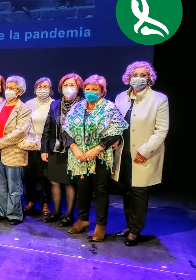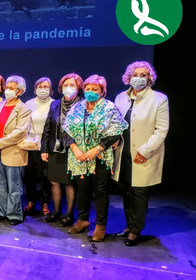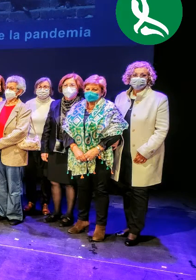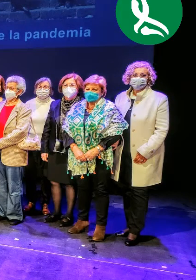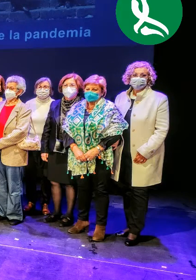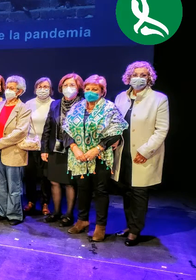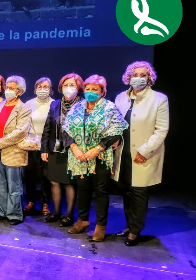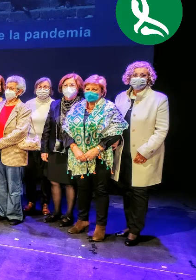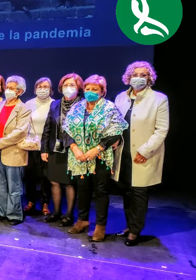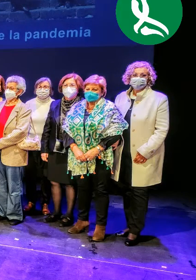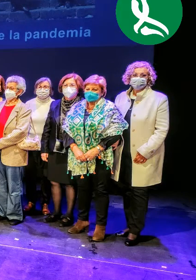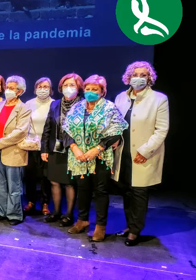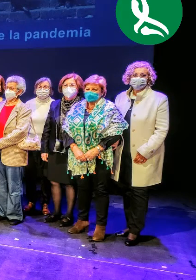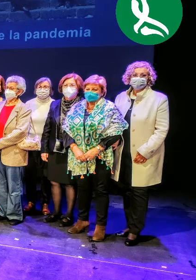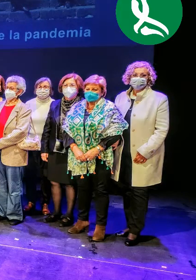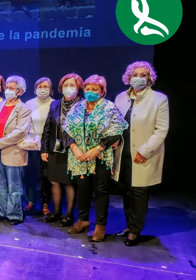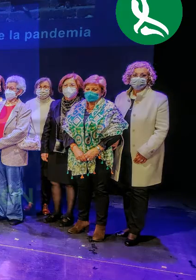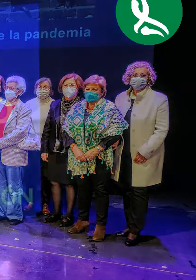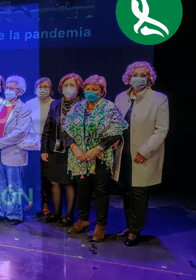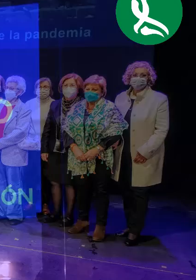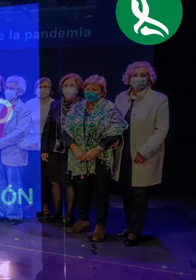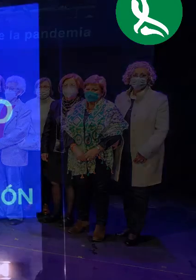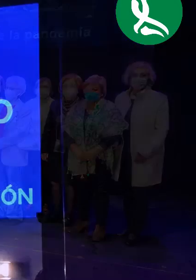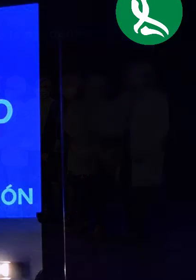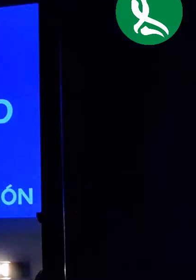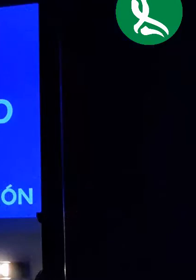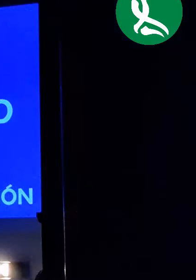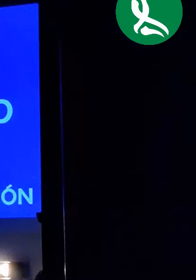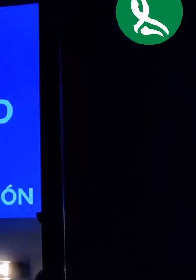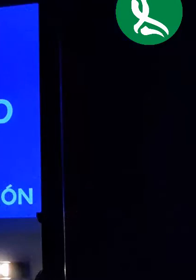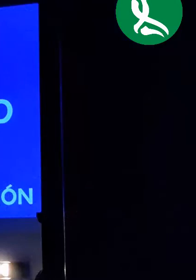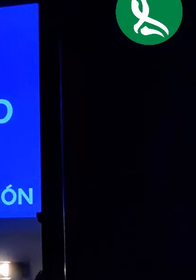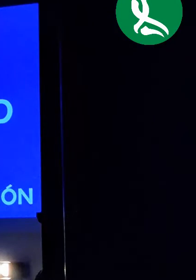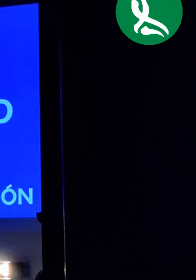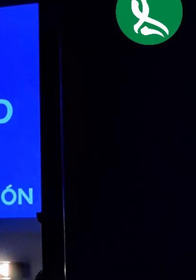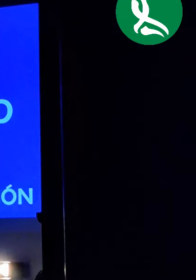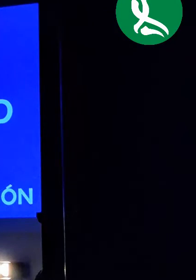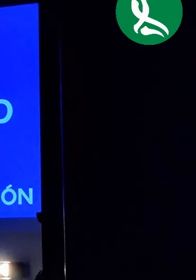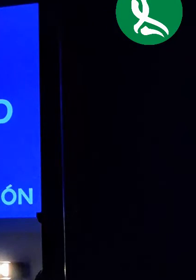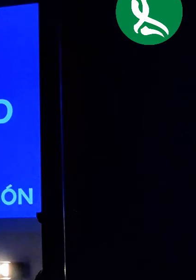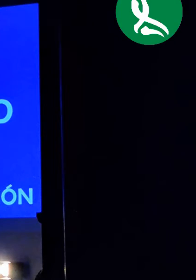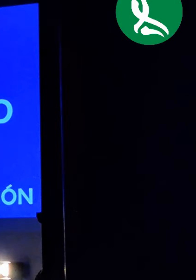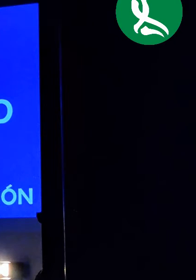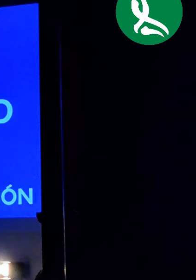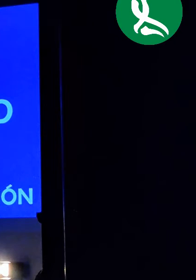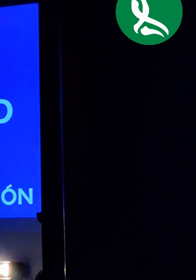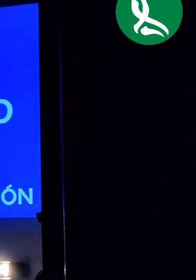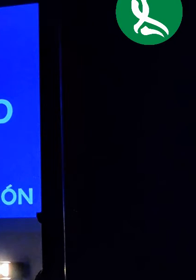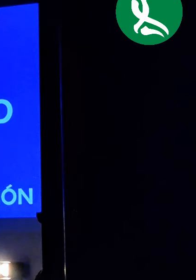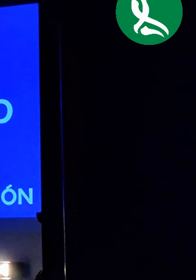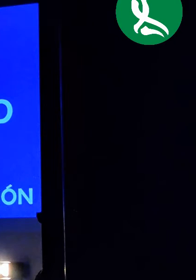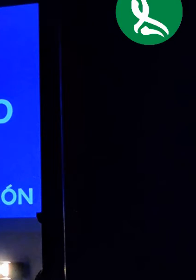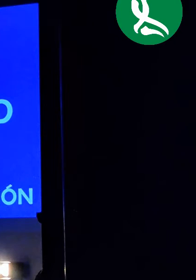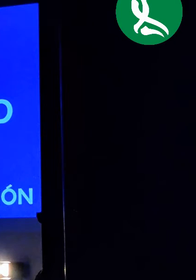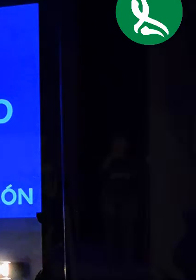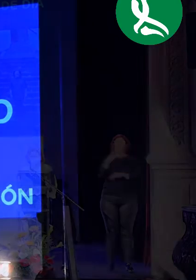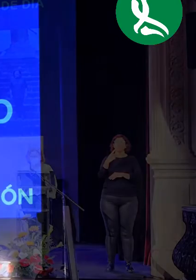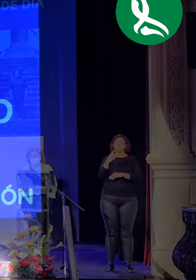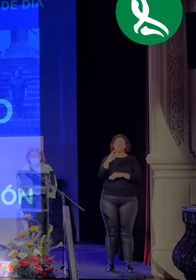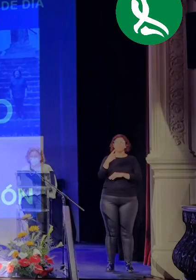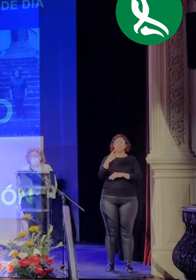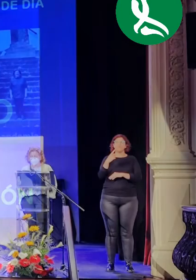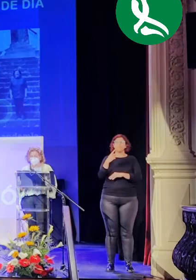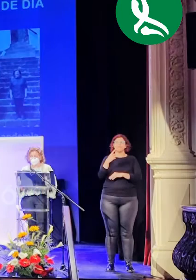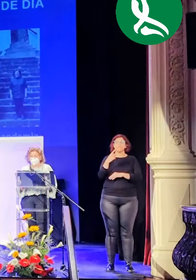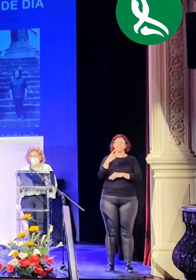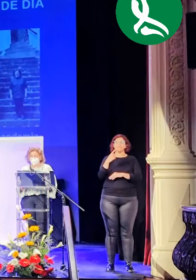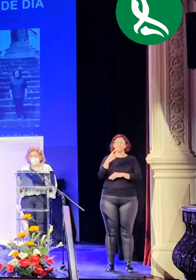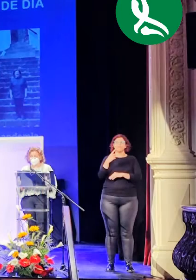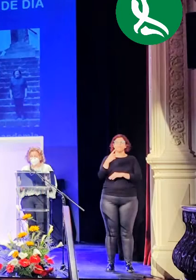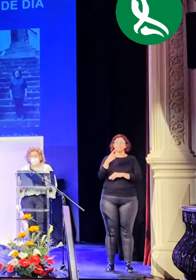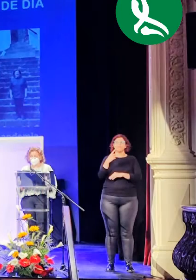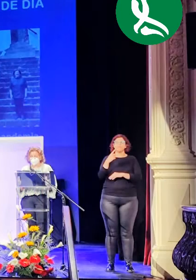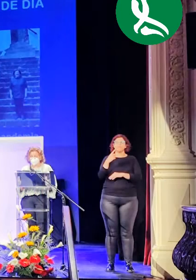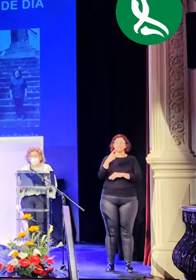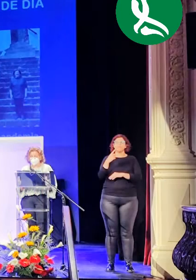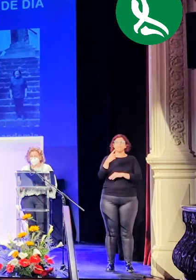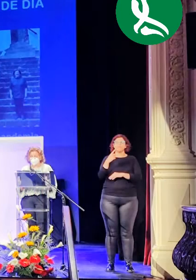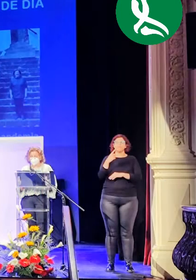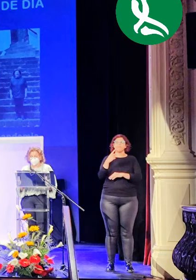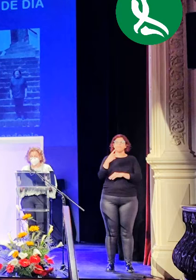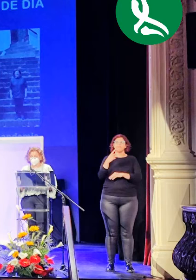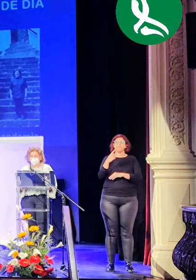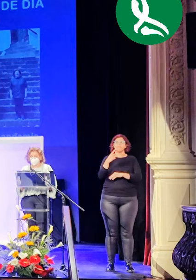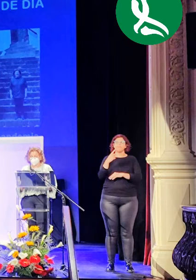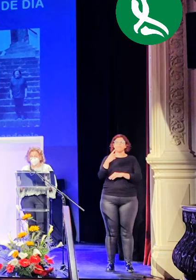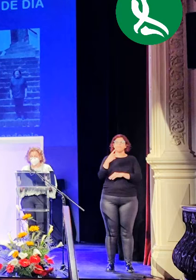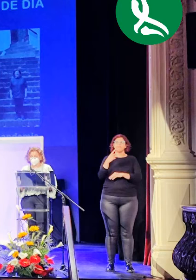por momentos parecía no terminar. Pero trabajaron antes, durante y después de esos durísimos momentos porque